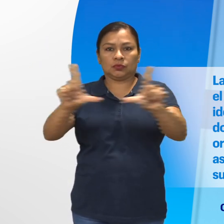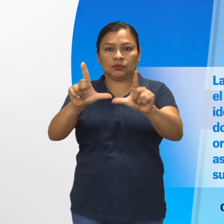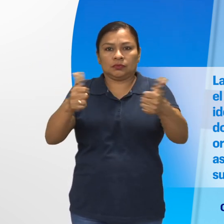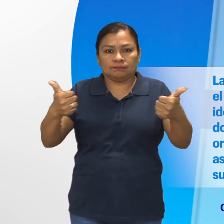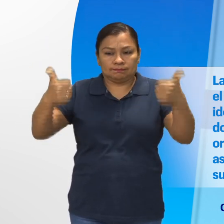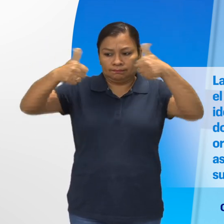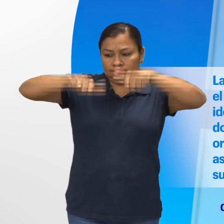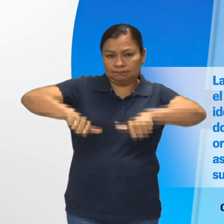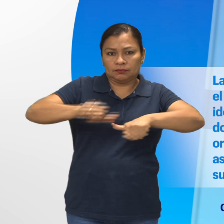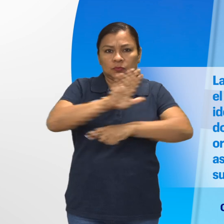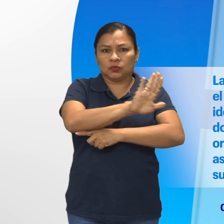tradiciones